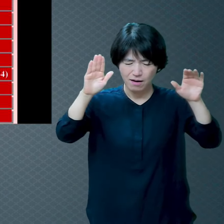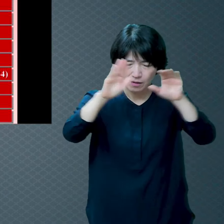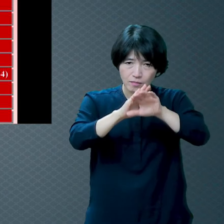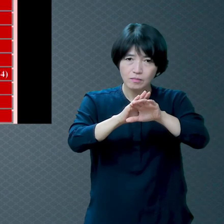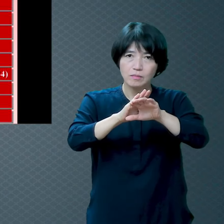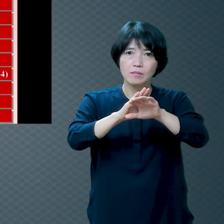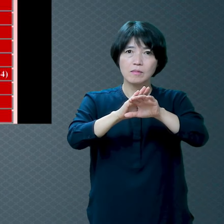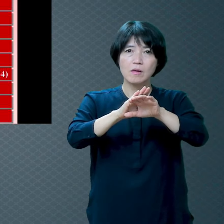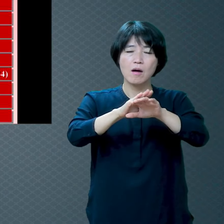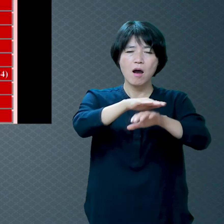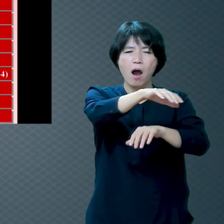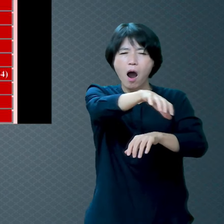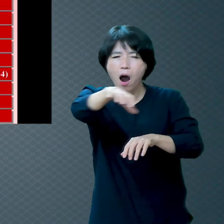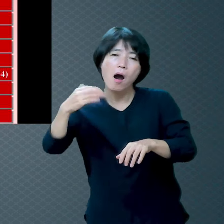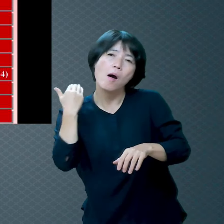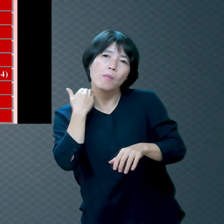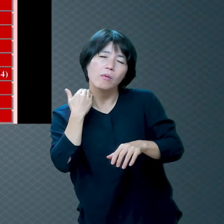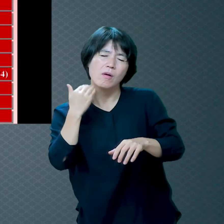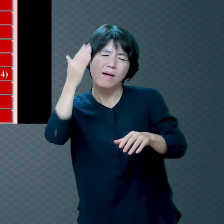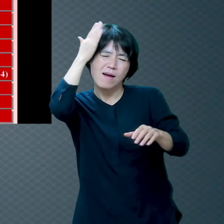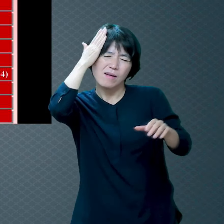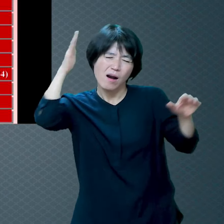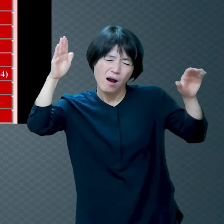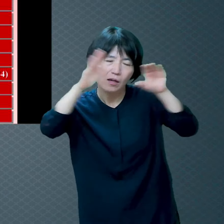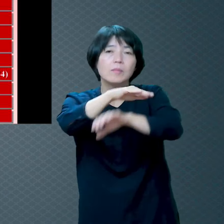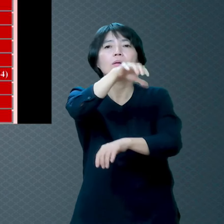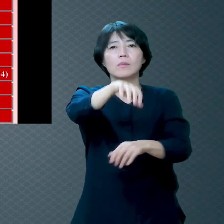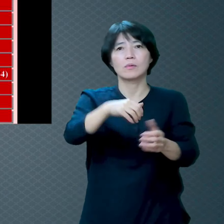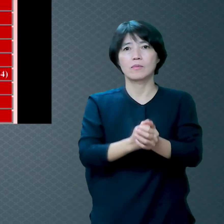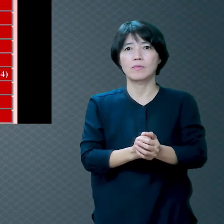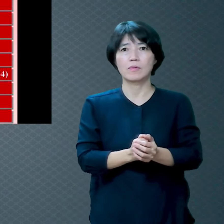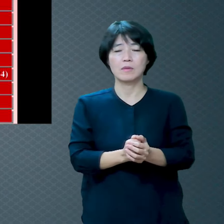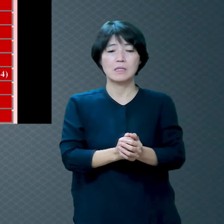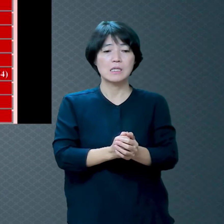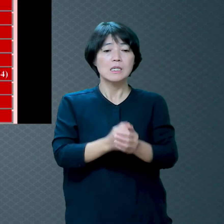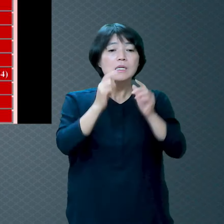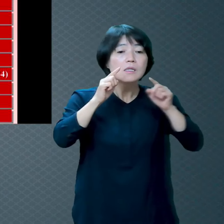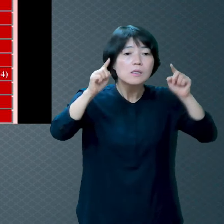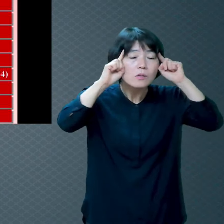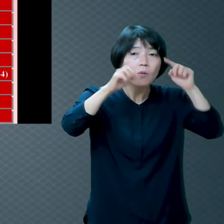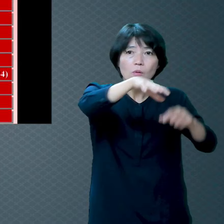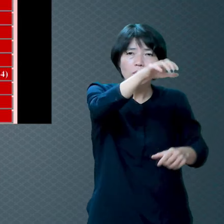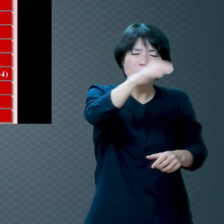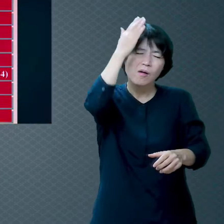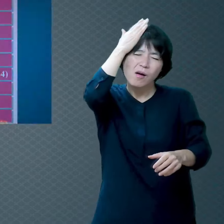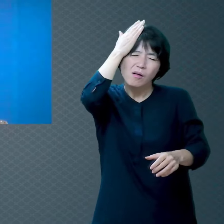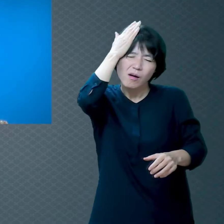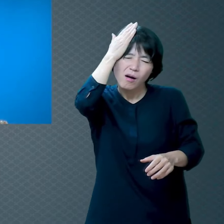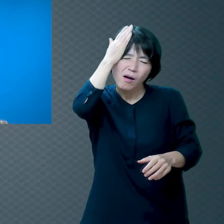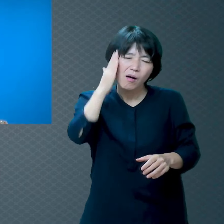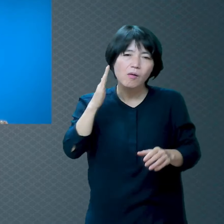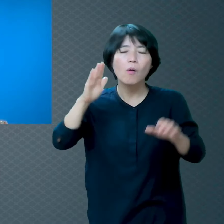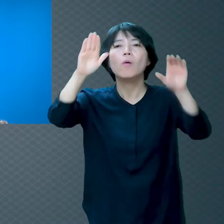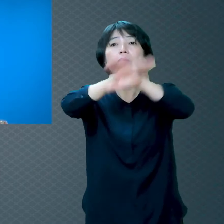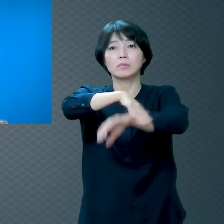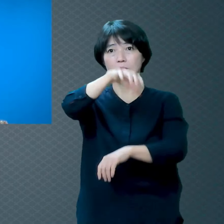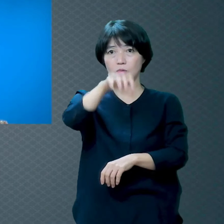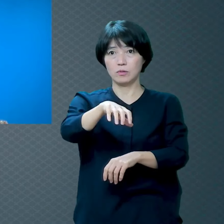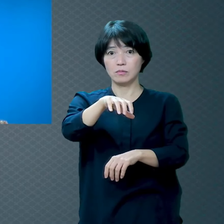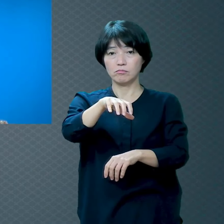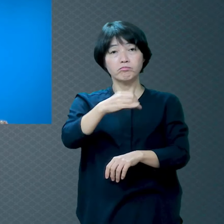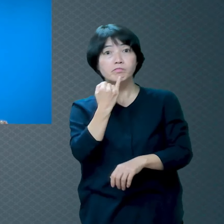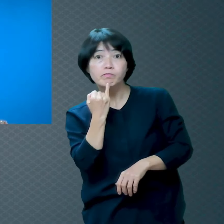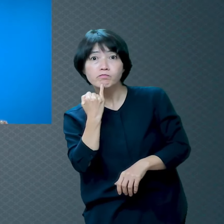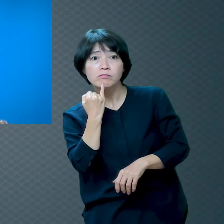어떤 분들 캄캄한 거라니까 지옥이 캄캄한 거면 좀 견딜 수 있겠네 이렇게 생각하시는 분이